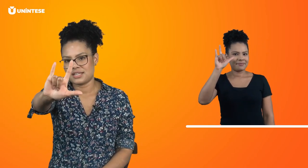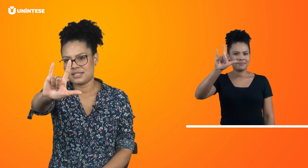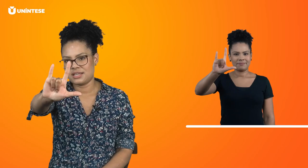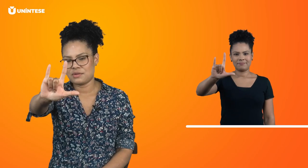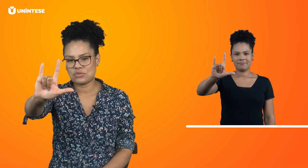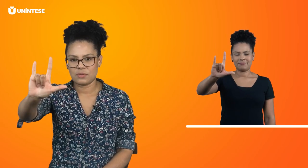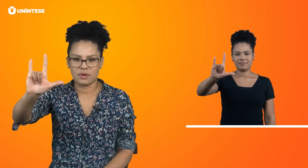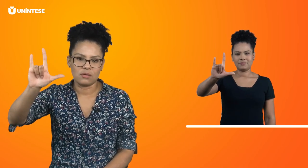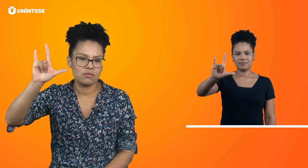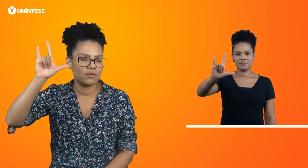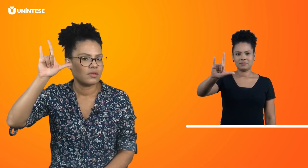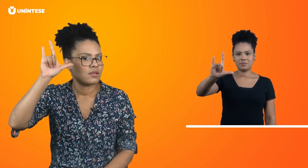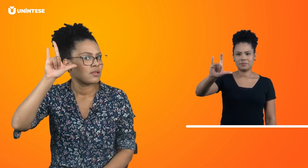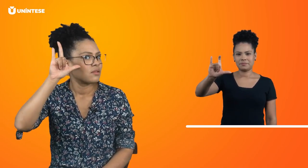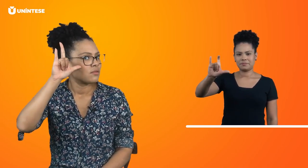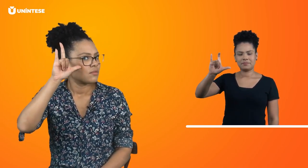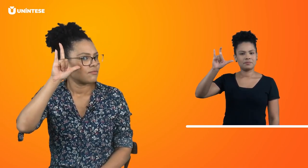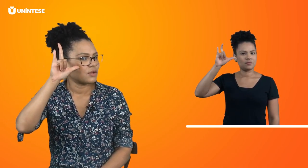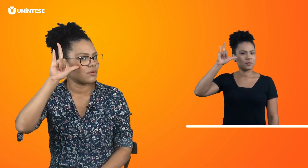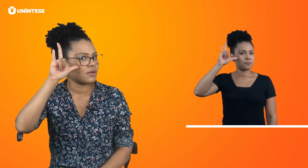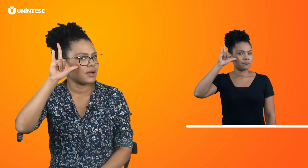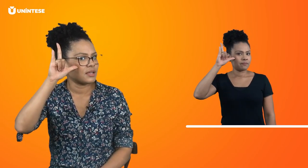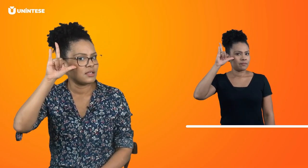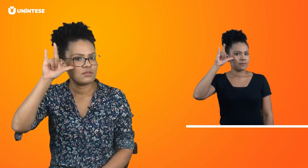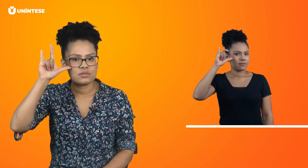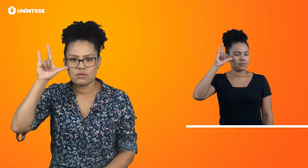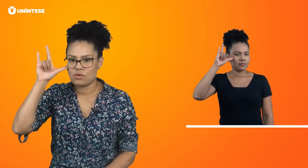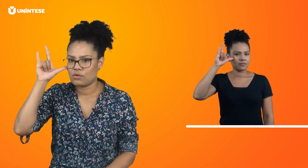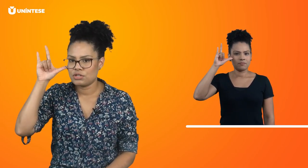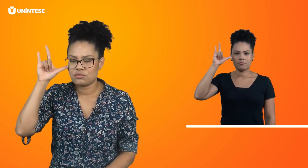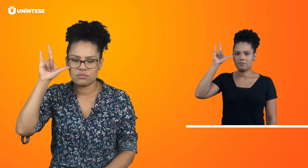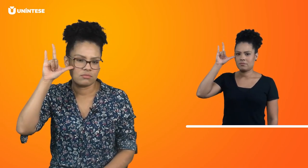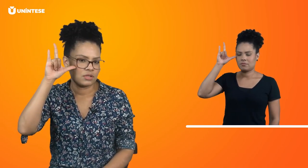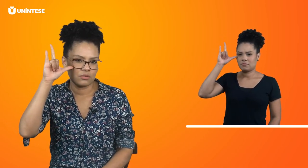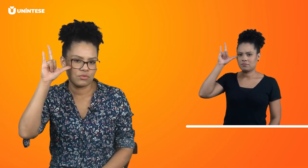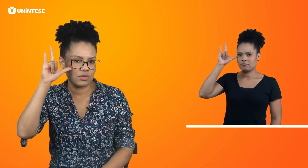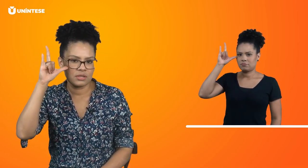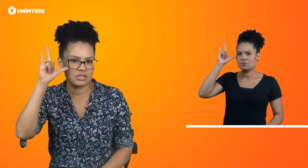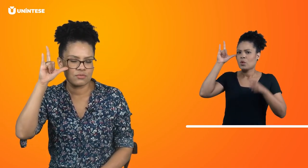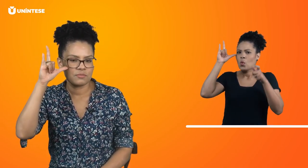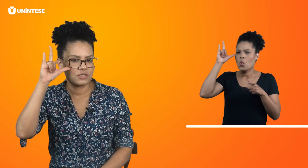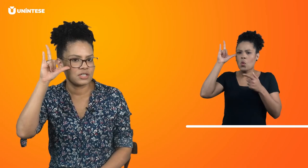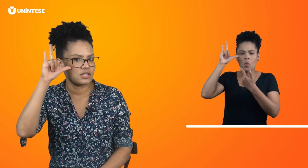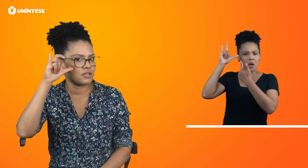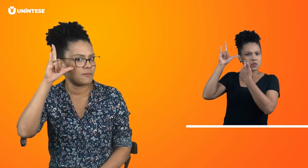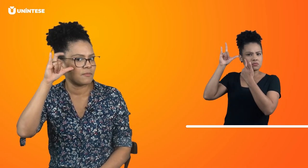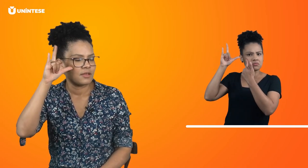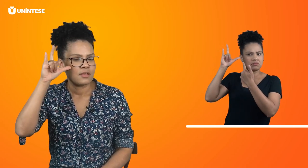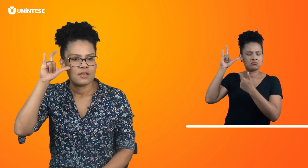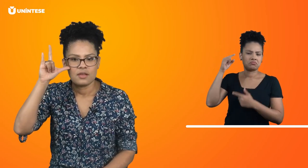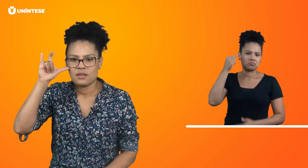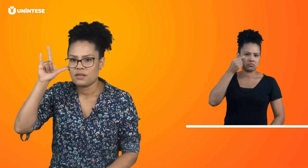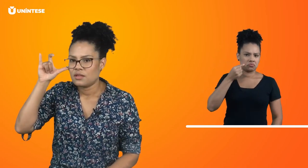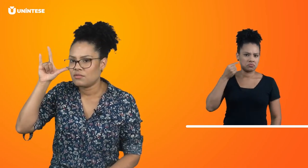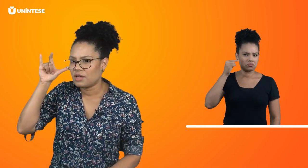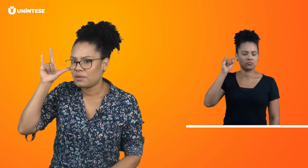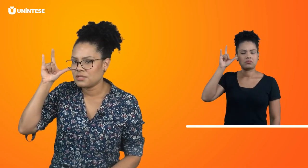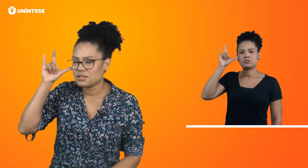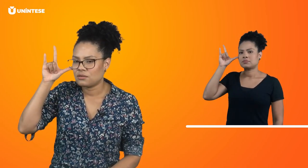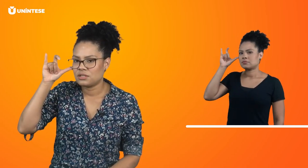assim com a sua mão. Vai colocar aqui no seu rosto, na altura da sua bochecha. E vai balançar o